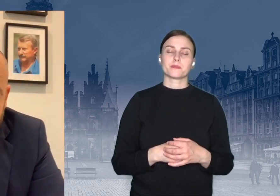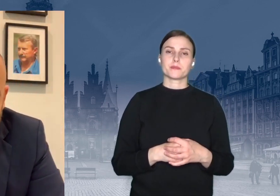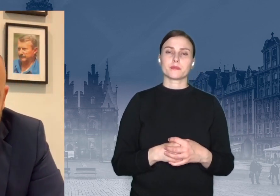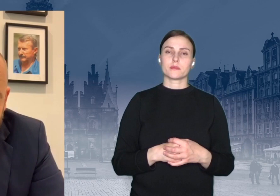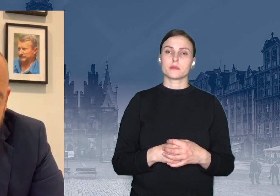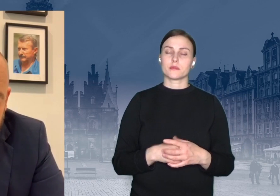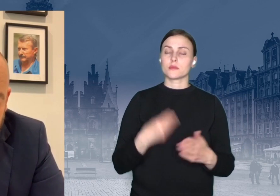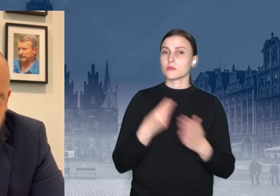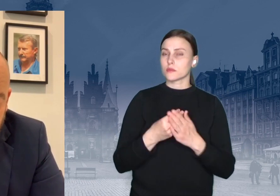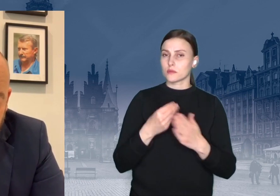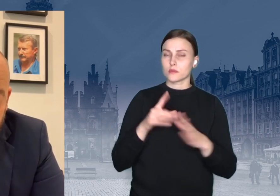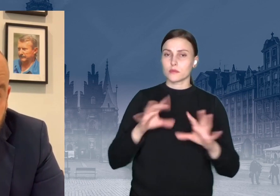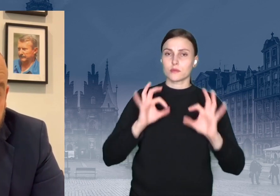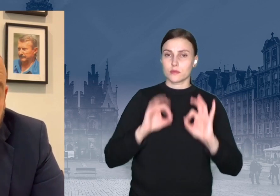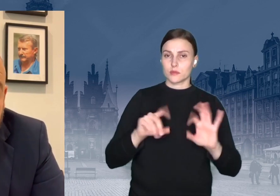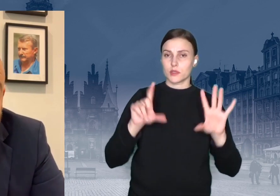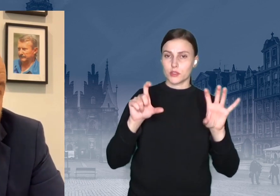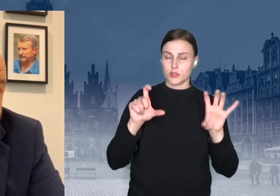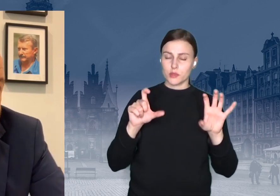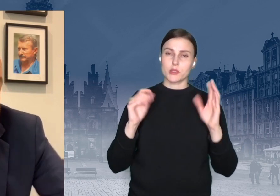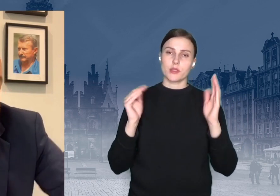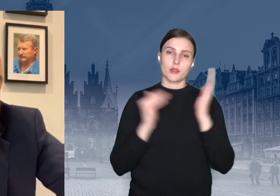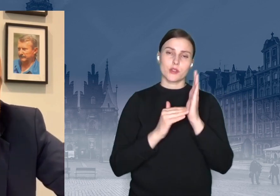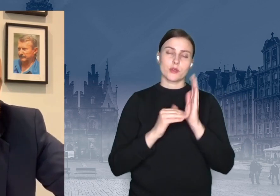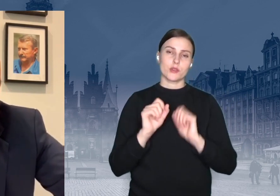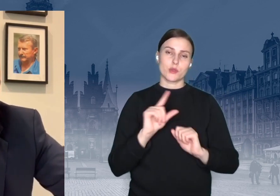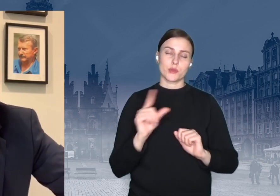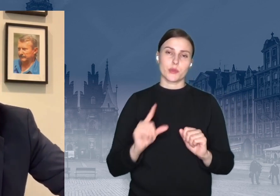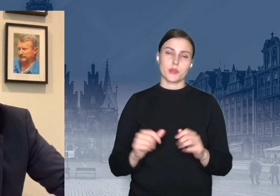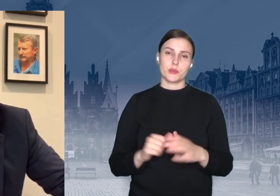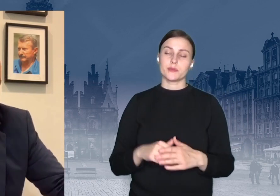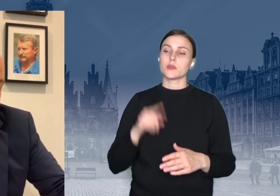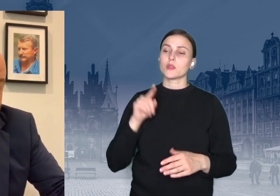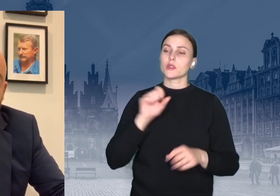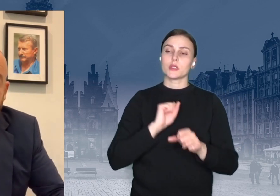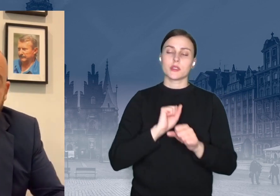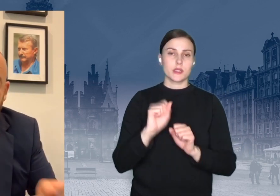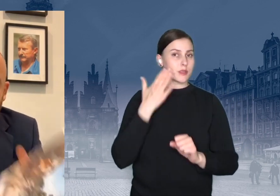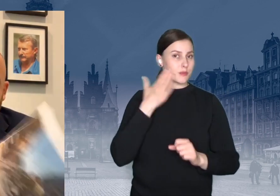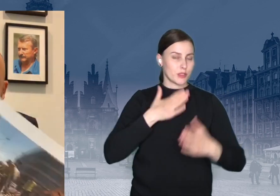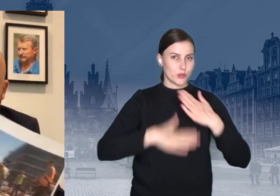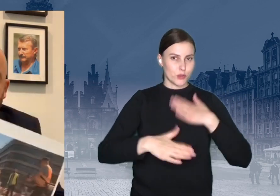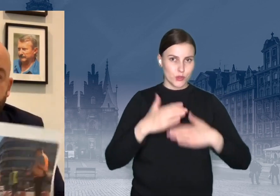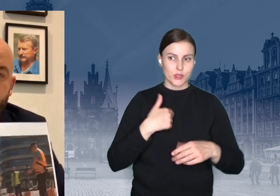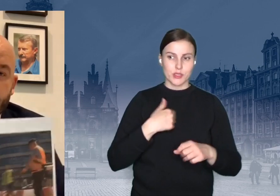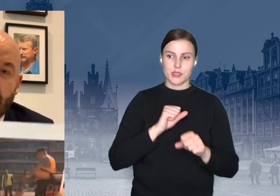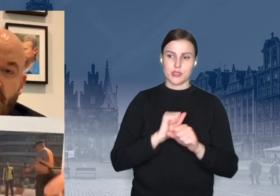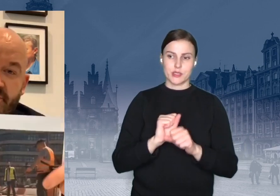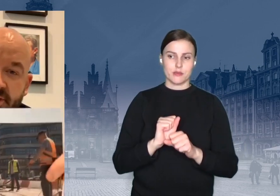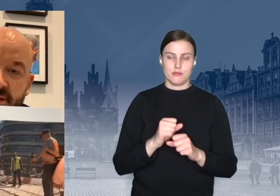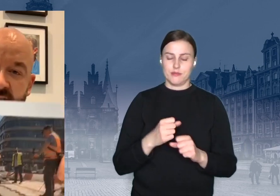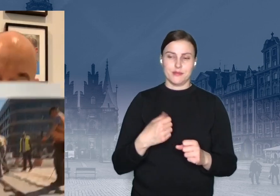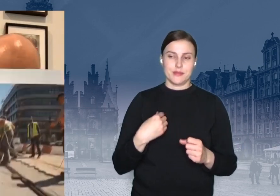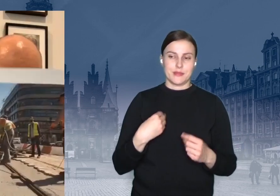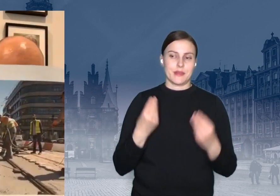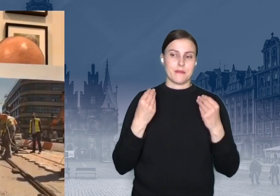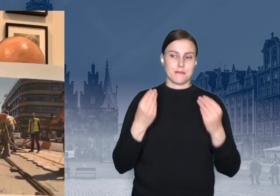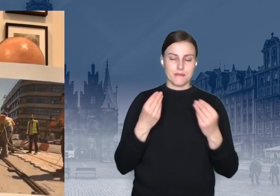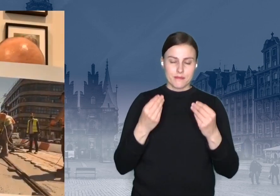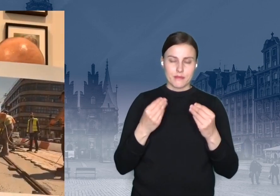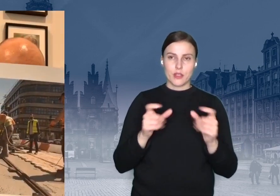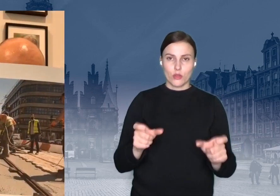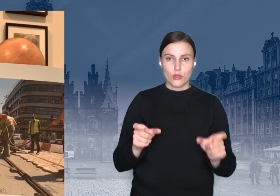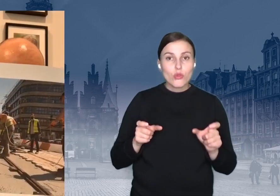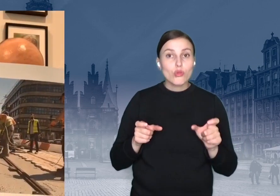tysięcy złotych. i moi drodzy, coś co mnie akurat cieszy, bo jestem w ogóle podjarany, jeżeli chodzi o remonty torowisk. Tych jest bardzo dużo. Tak właśnie